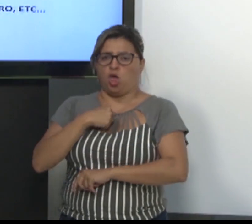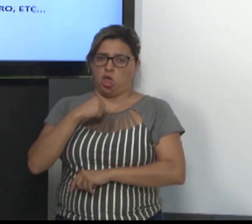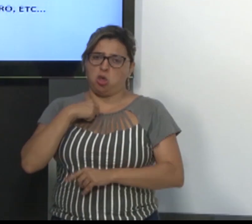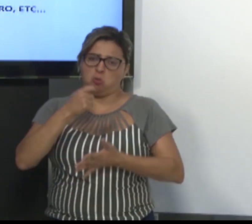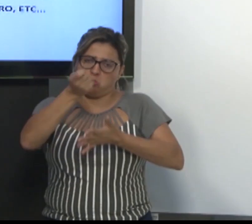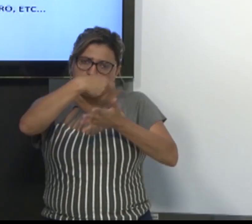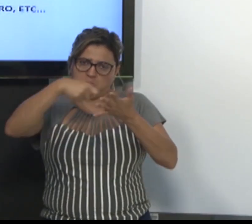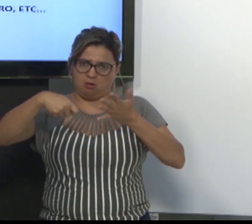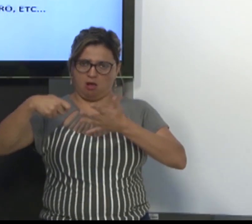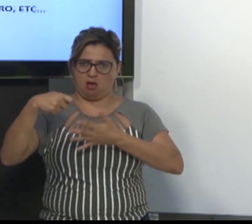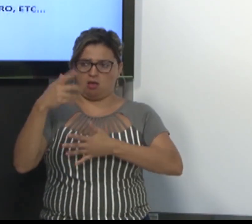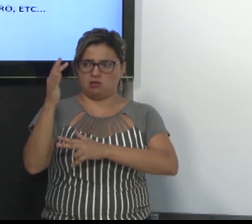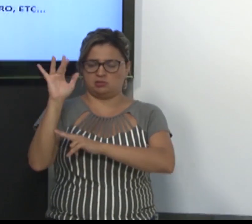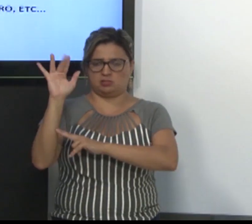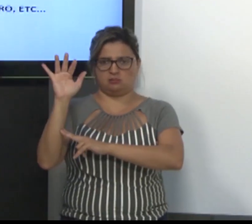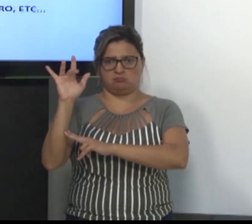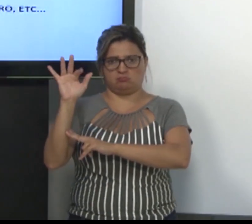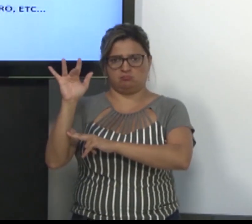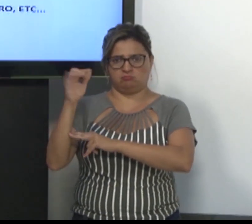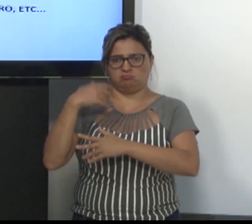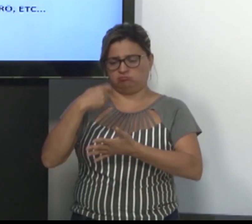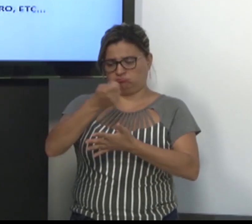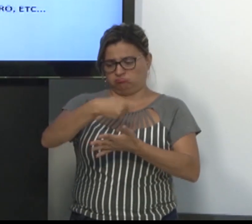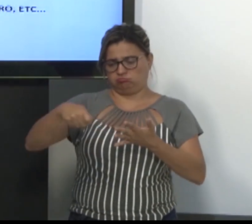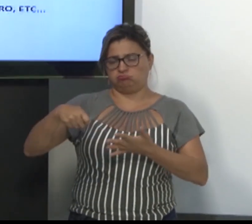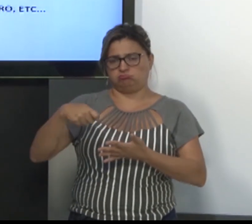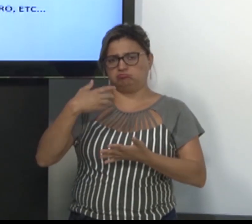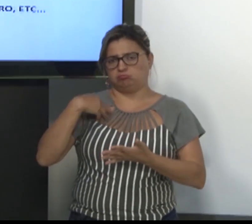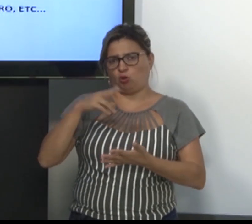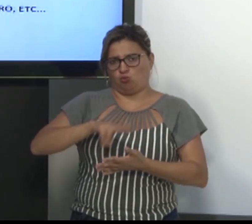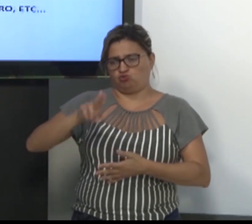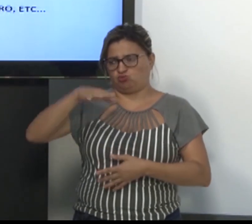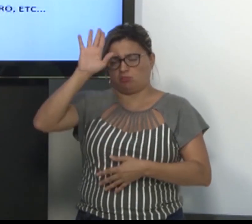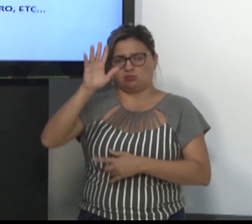Vou dar um exemplo para que entendam. Eu, Michele,